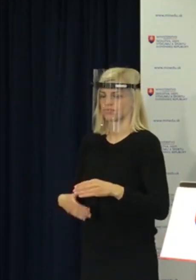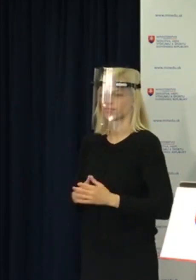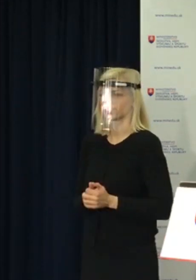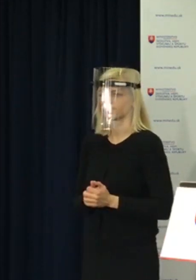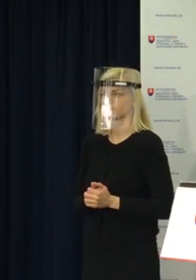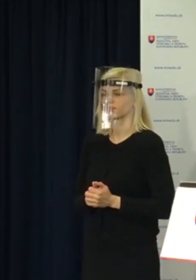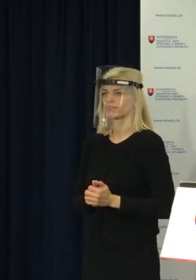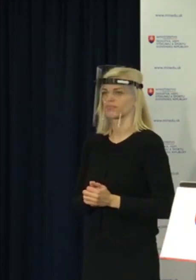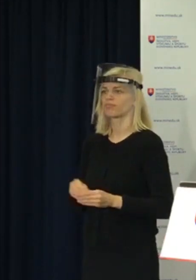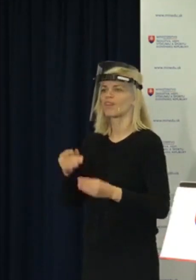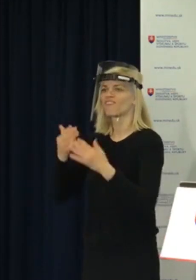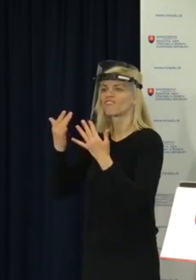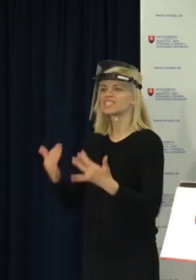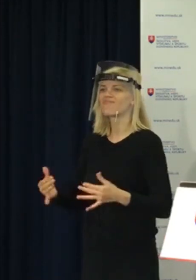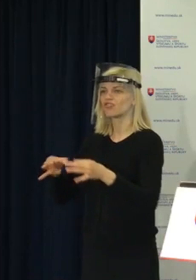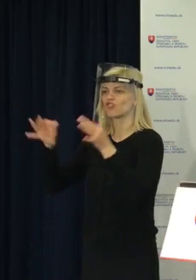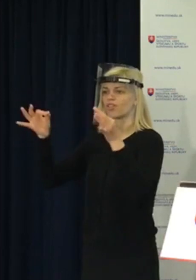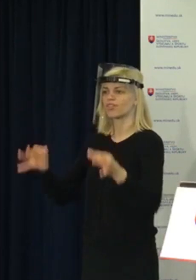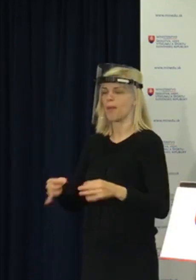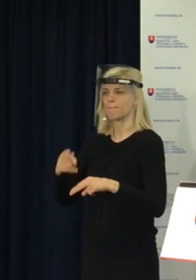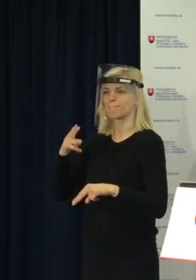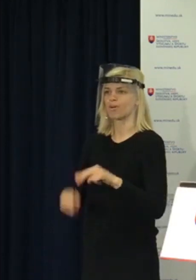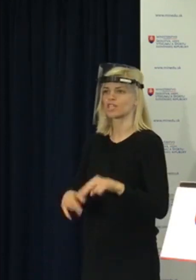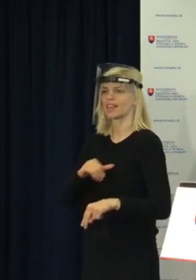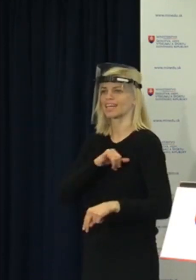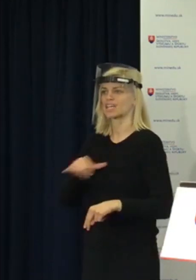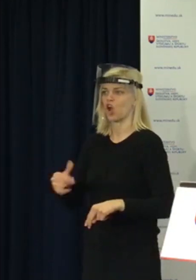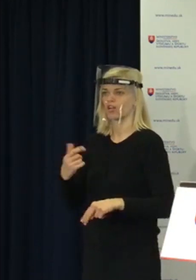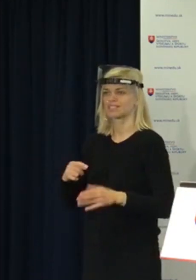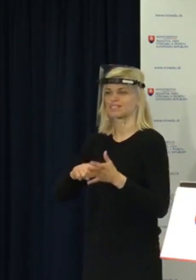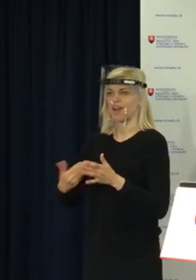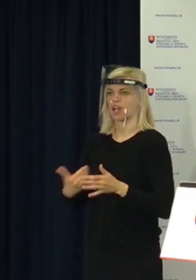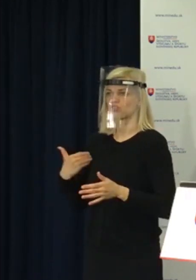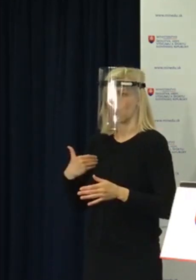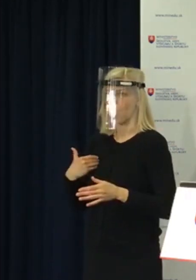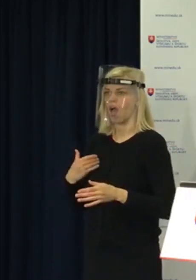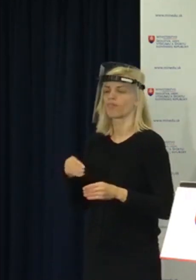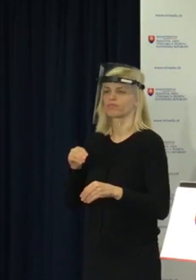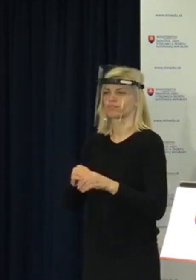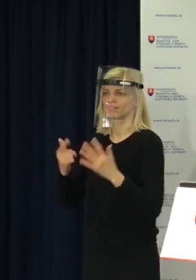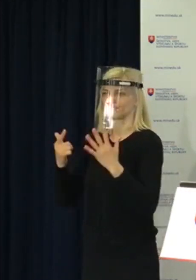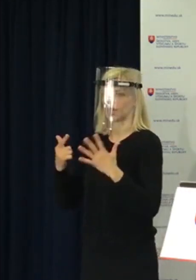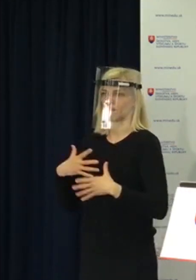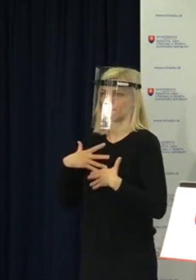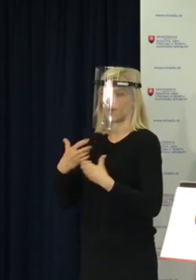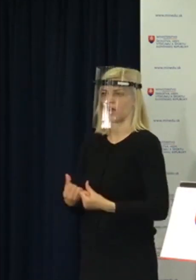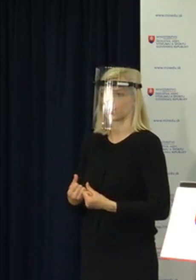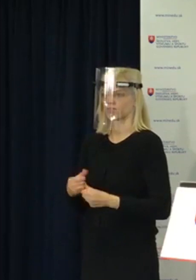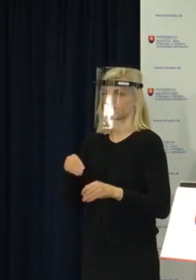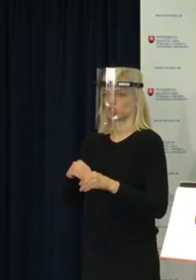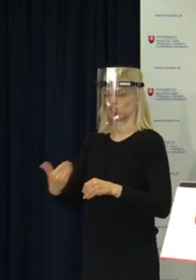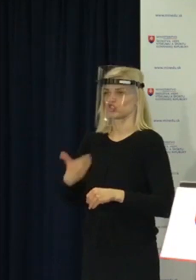Dátum vystavenia vyslečenia z posledného ročníka strednej školy je 7. mája. Škola vydá